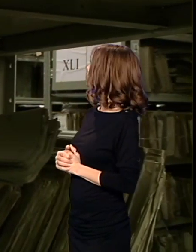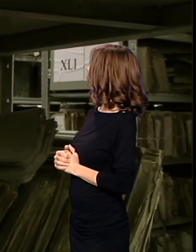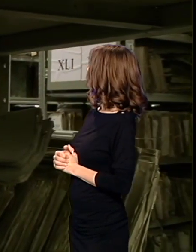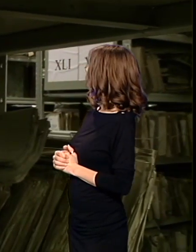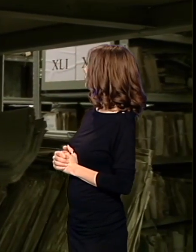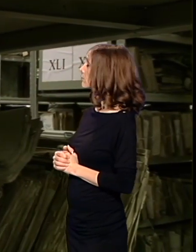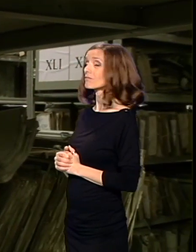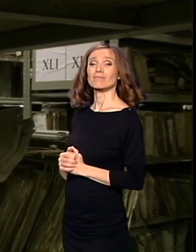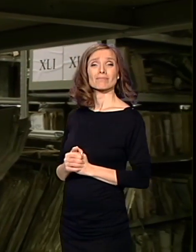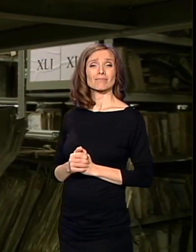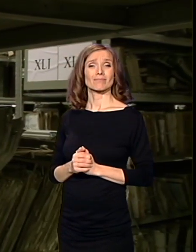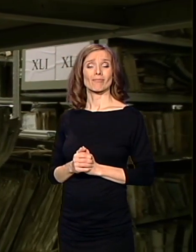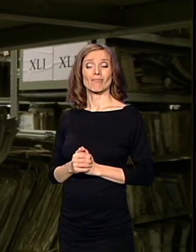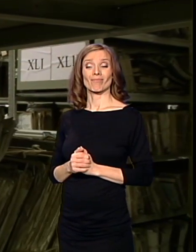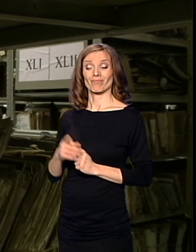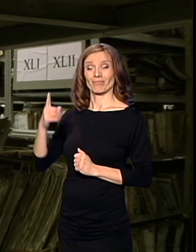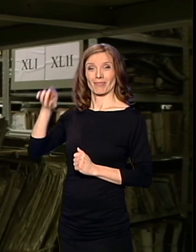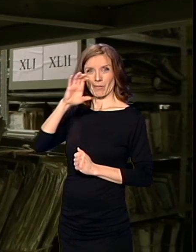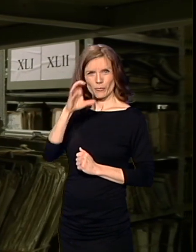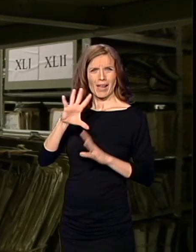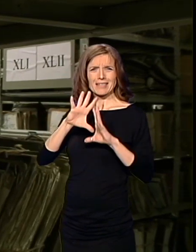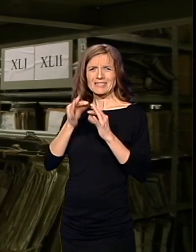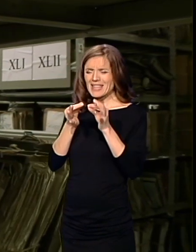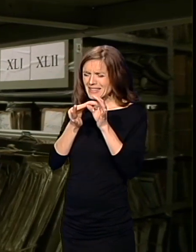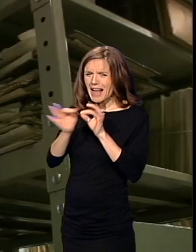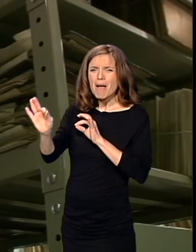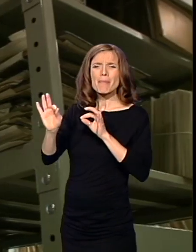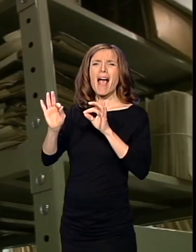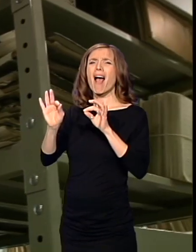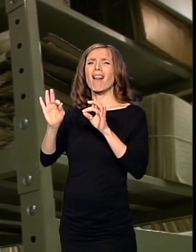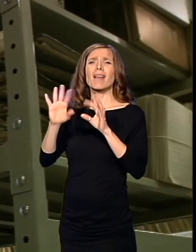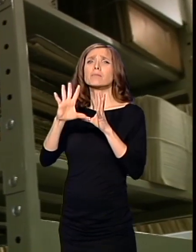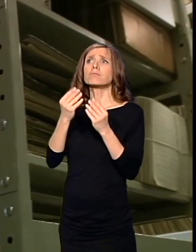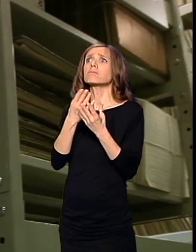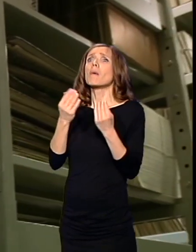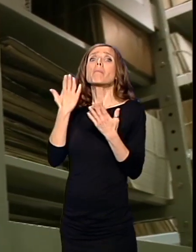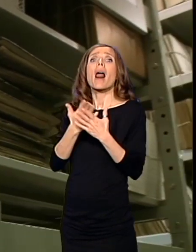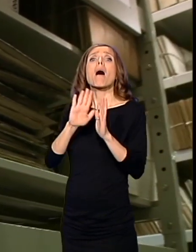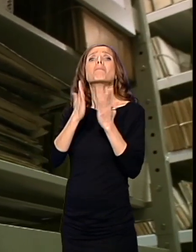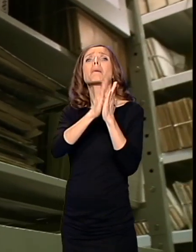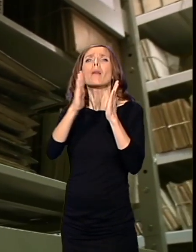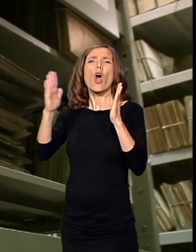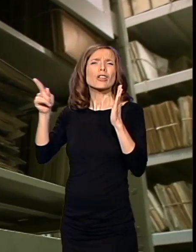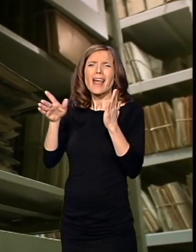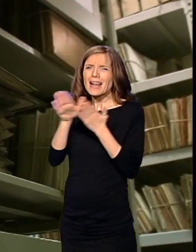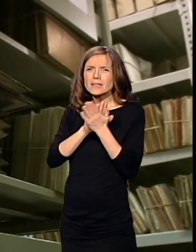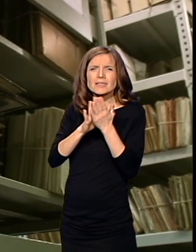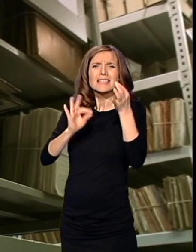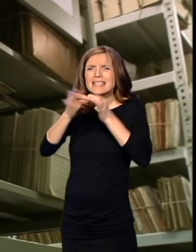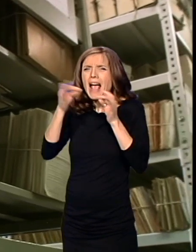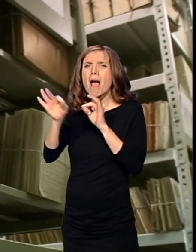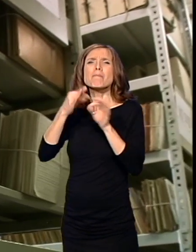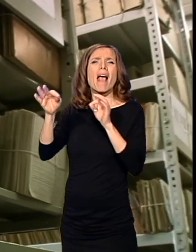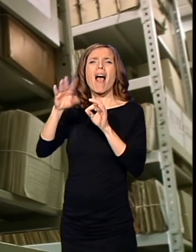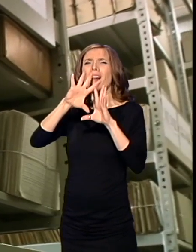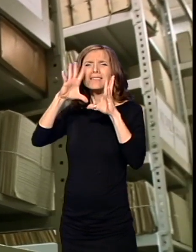Bugari su zapalili sve i uništili srpske knjige, veliku i značajnu biblioteku uništili. Zato su ukožnjavali